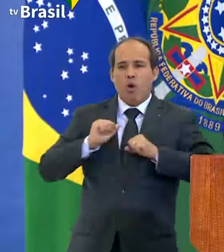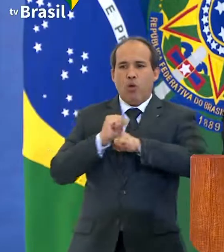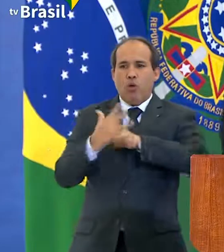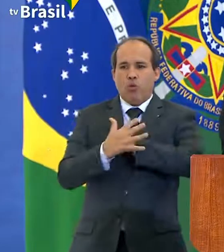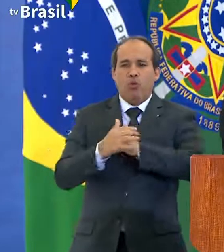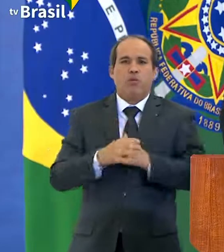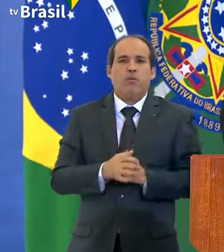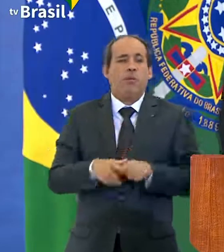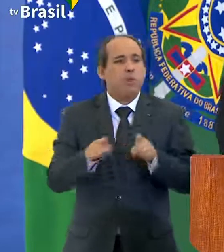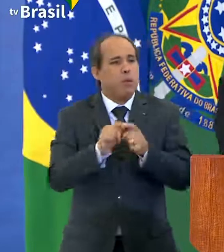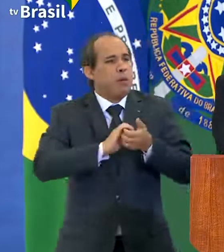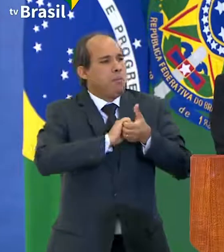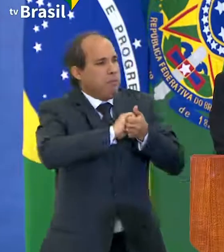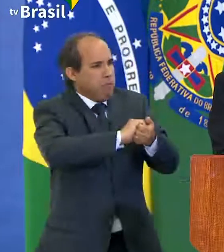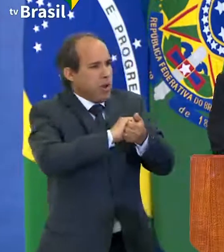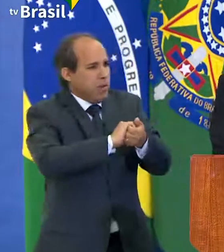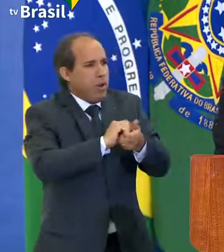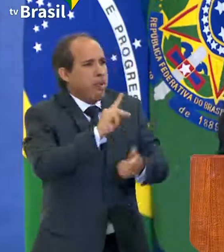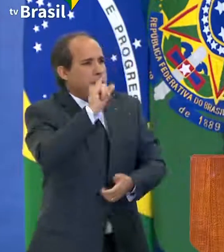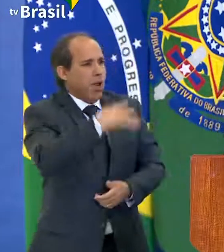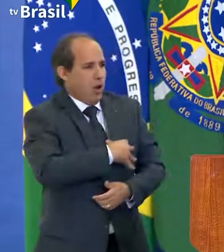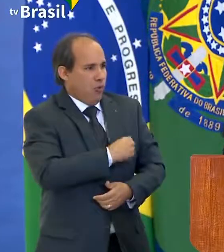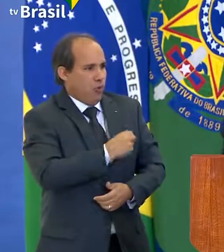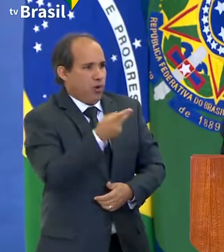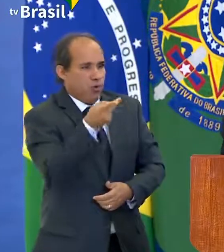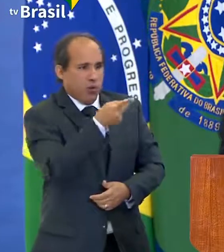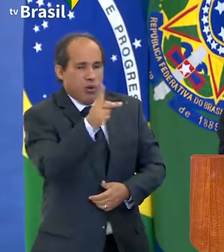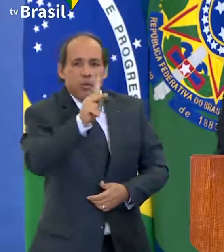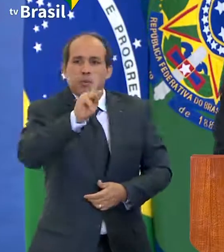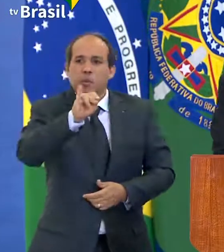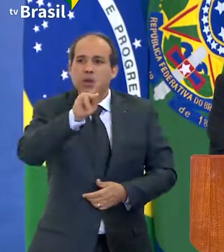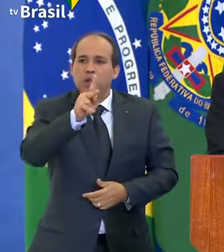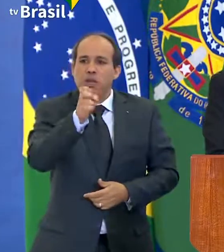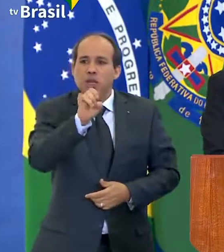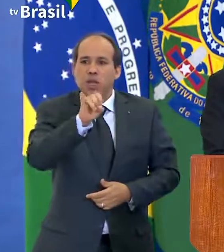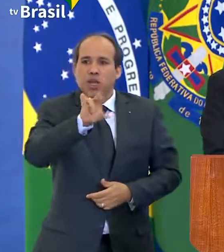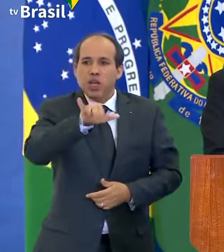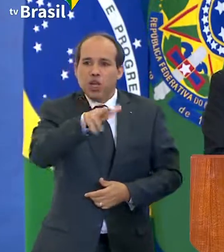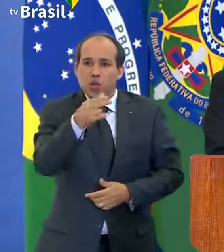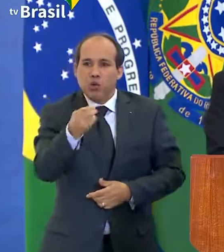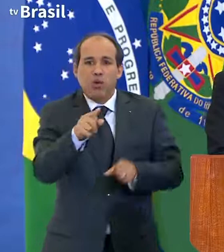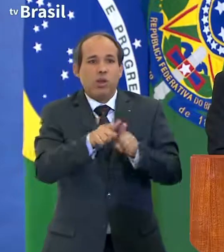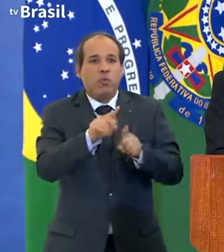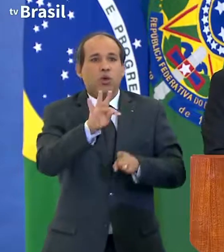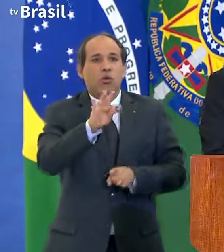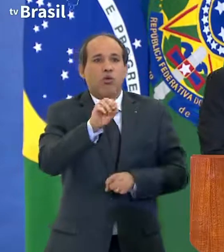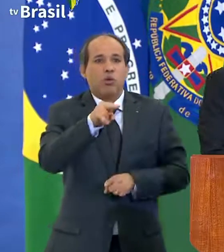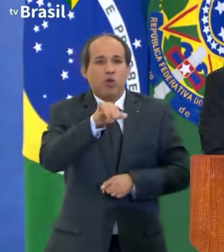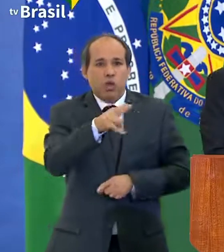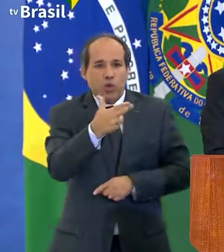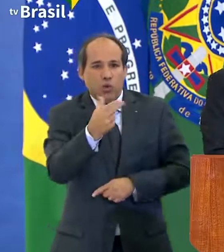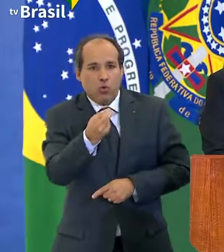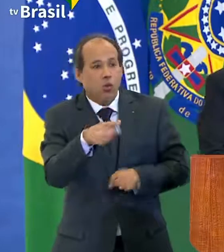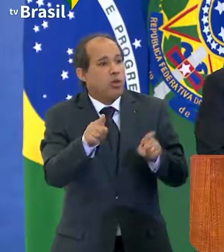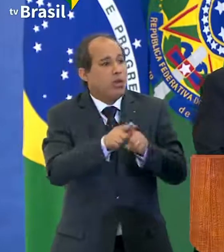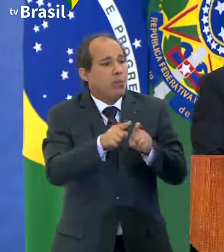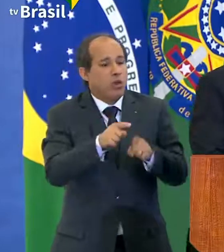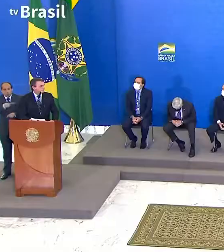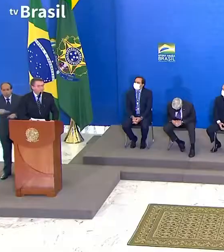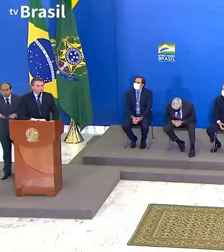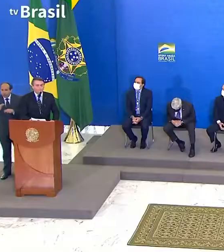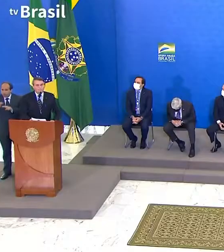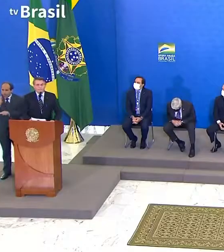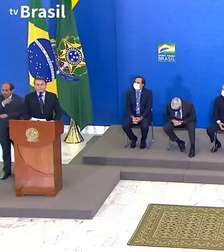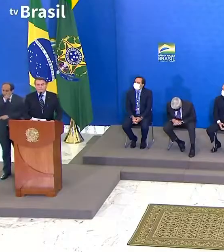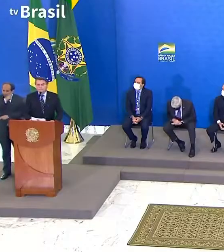sendo, meus cumprimentos ao pai e filho Pinheirinho e Toninho Pinheiro, bem como o nosso presidente da Caixa,